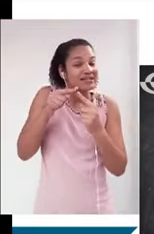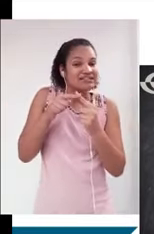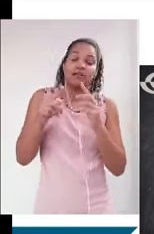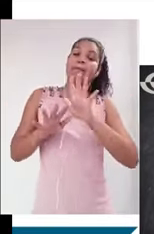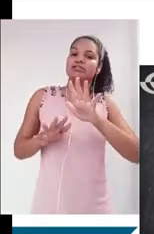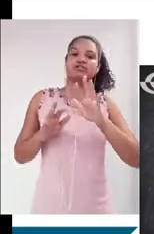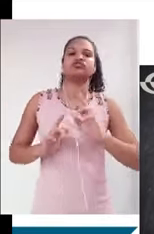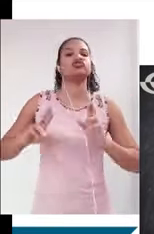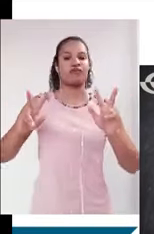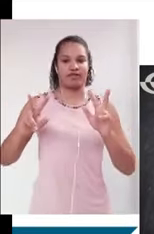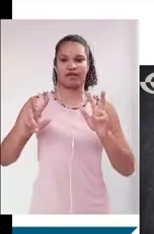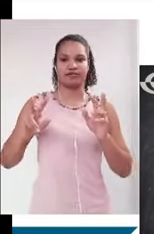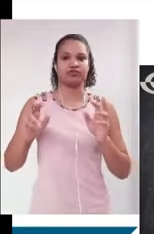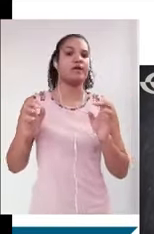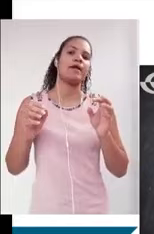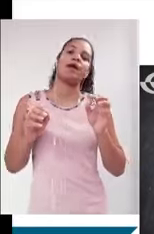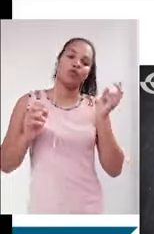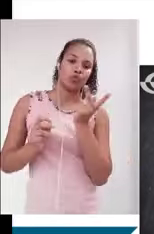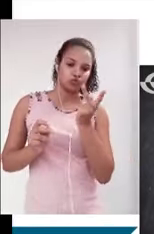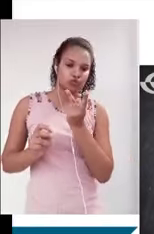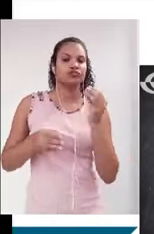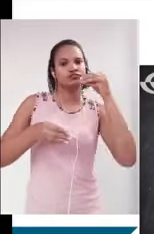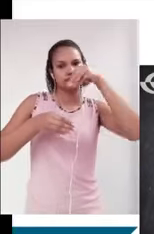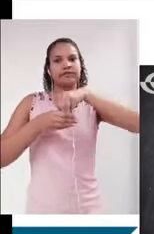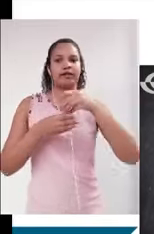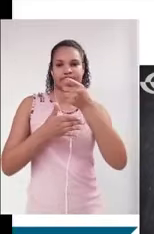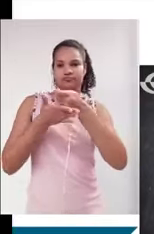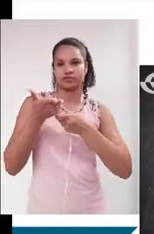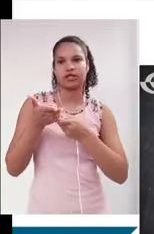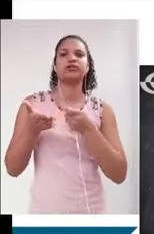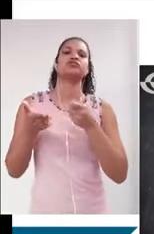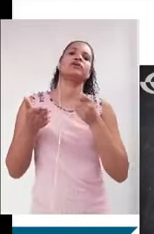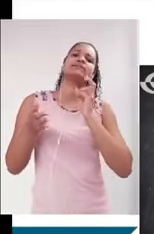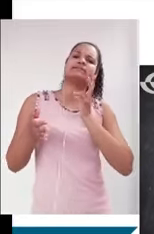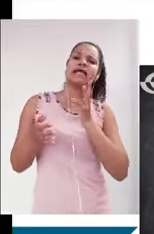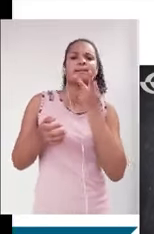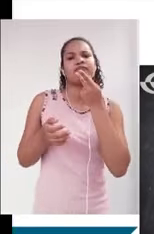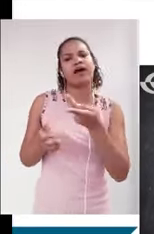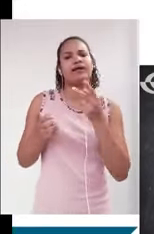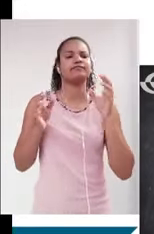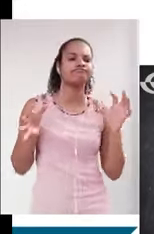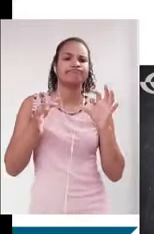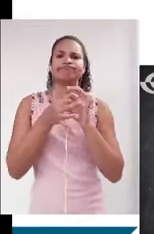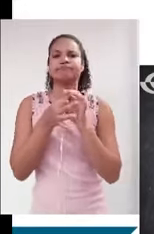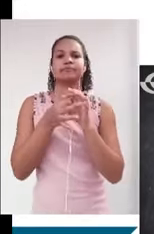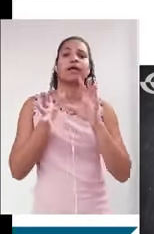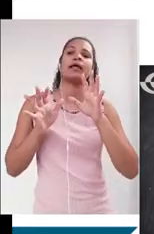são coisas distintas. Embora estejam ali dentro de uma relação que a gente fala muito junto, né? Assunto, tema. Tem